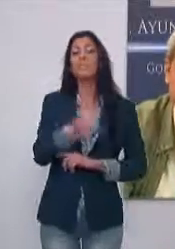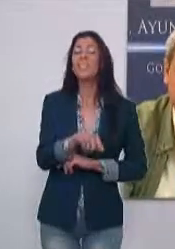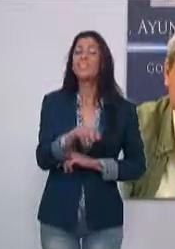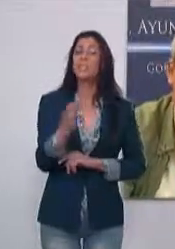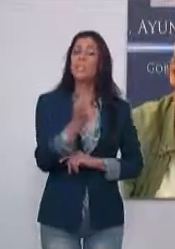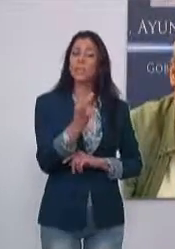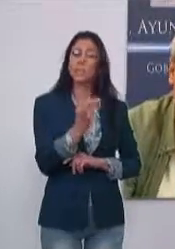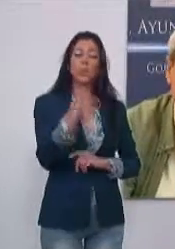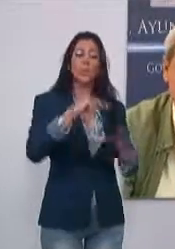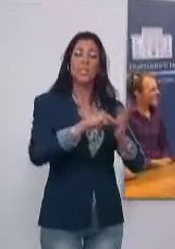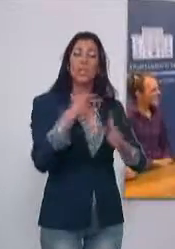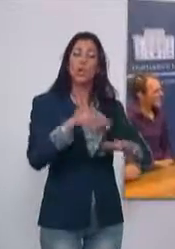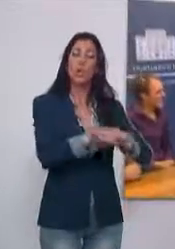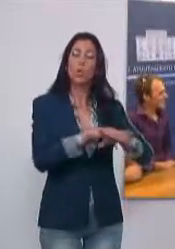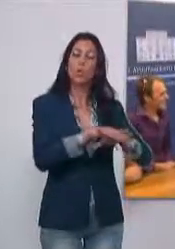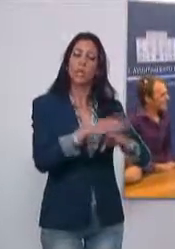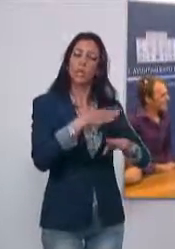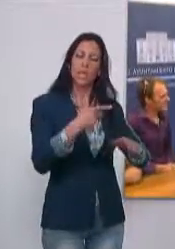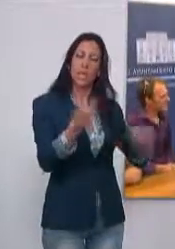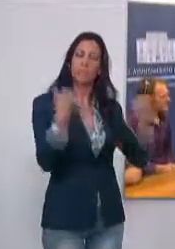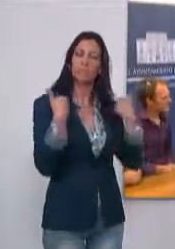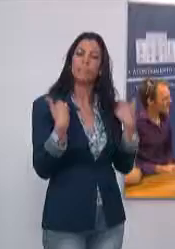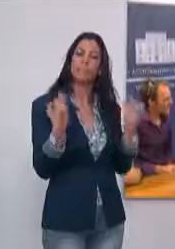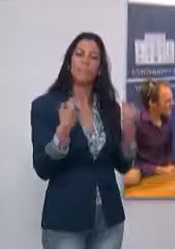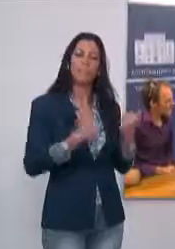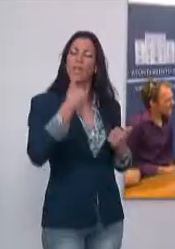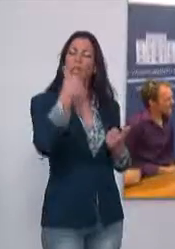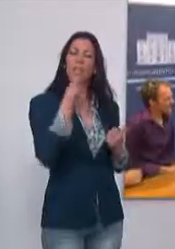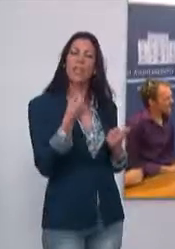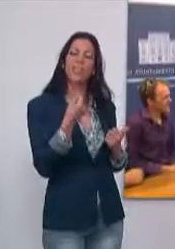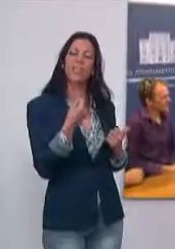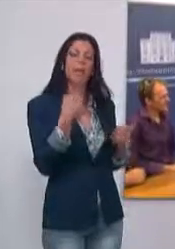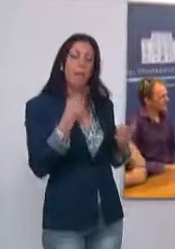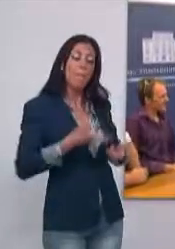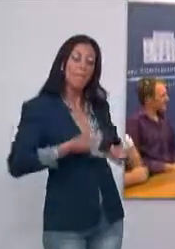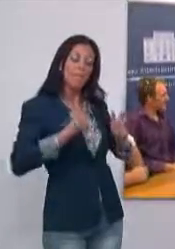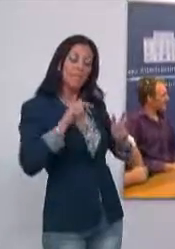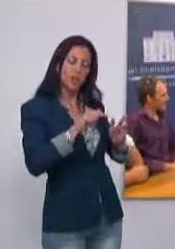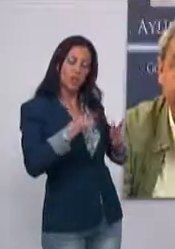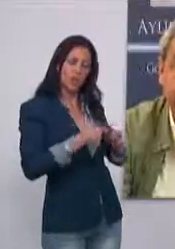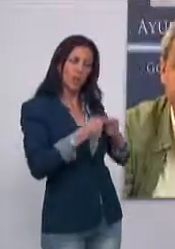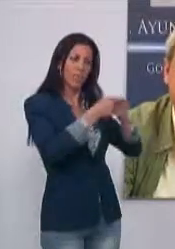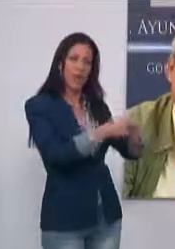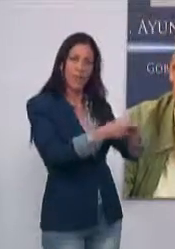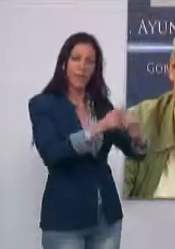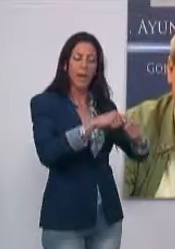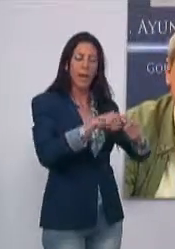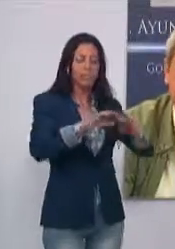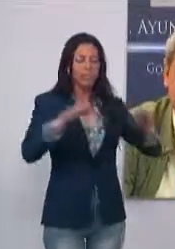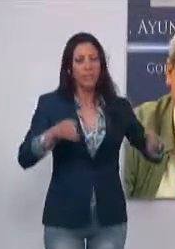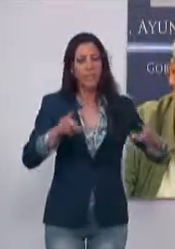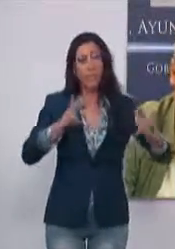puestos. Del mismo modo, el Edil ha indicado que un técnico municipal se encargará de facilitar el permiso en el mismo